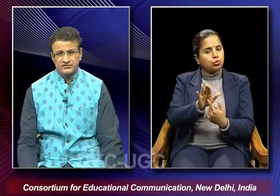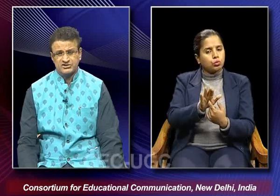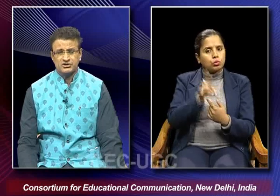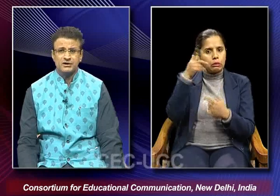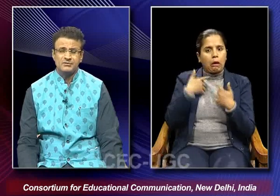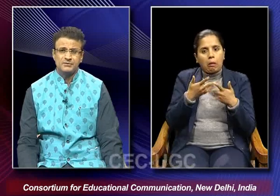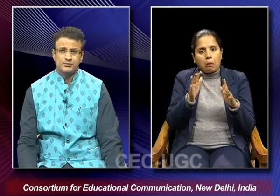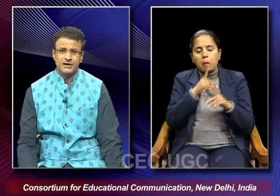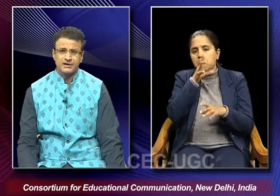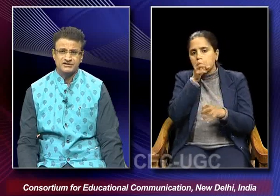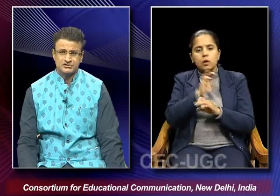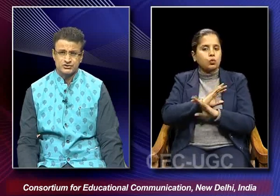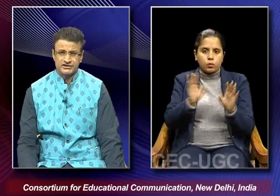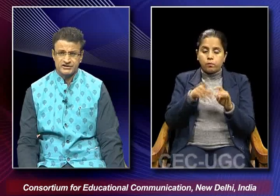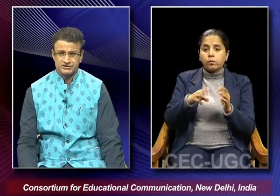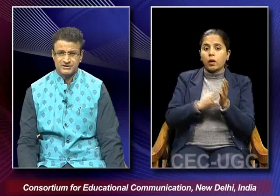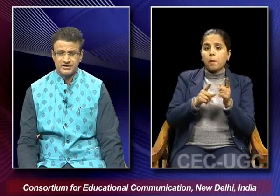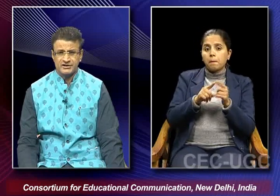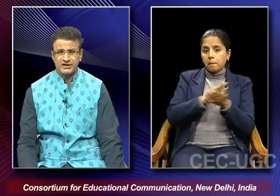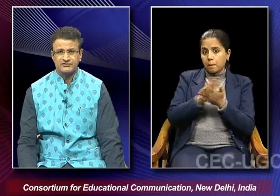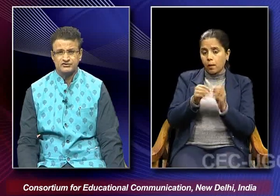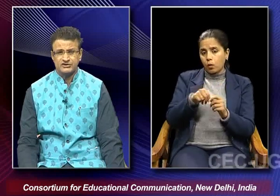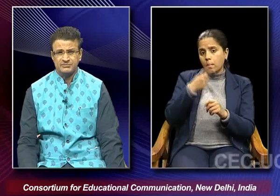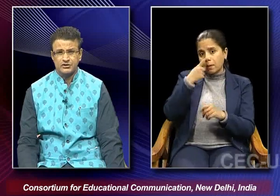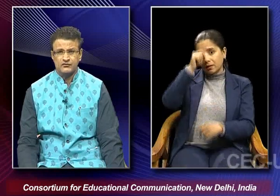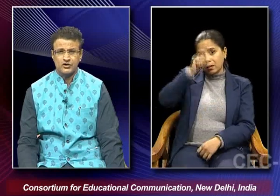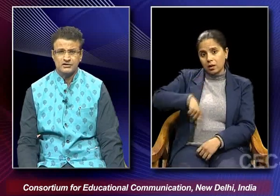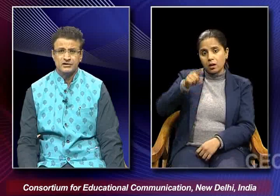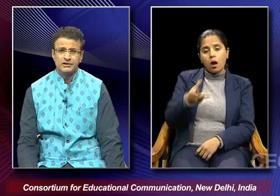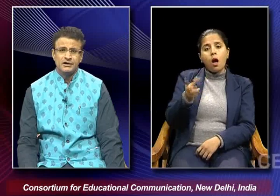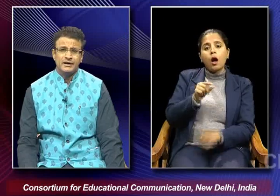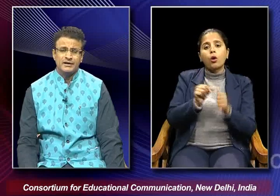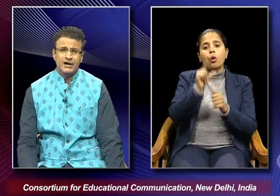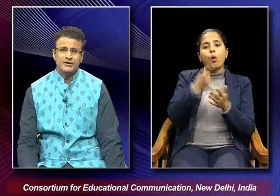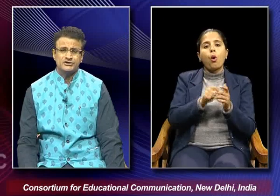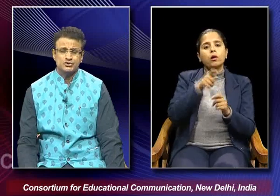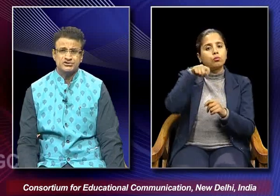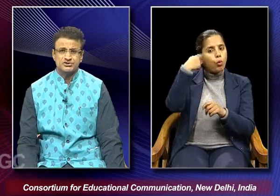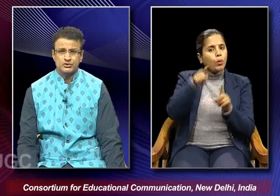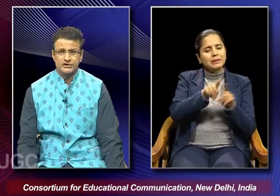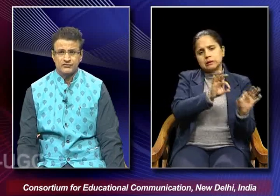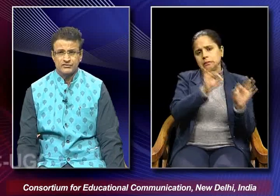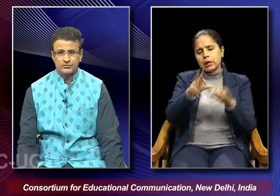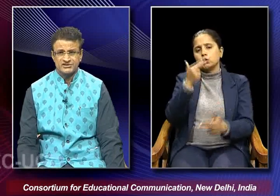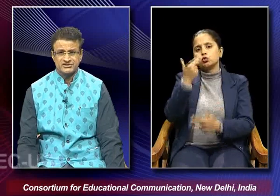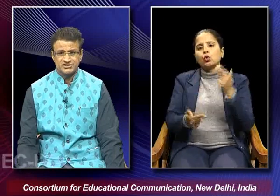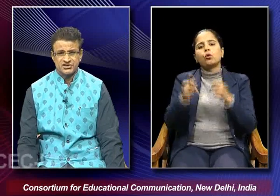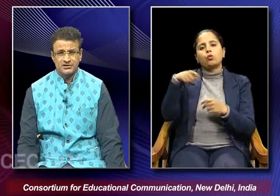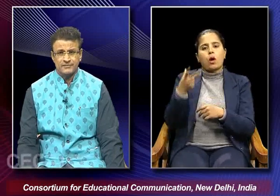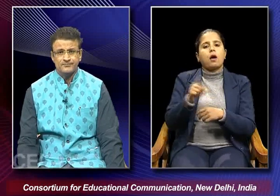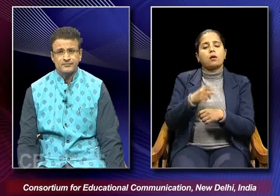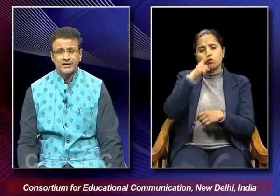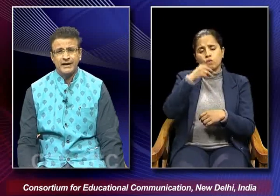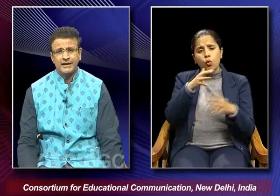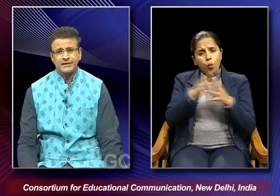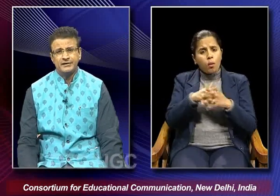with with which mahabub khan is associated is mother india which was a remake of and how it shows the story of a woman's struggle